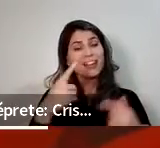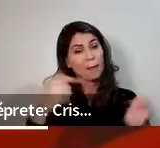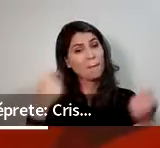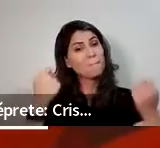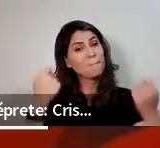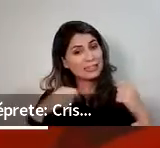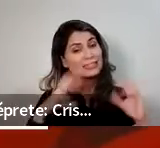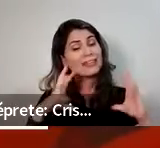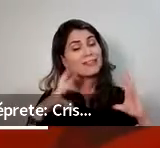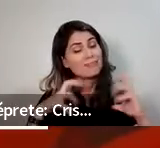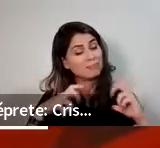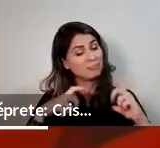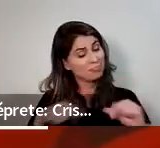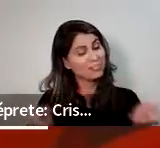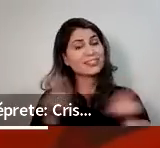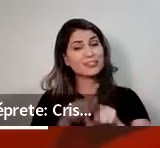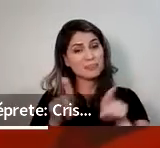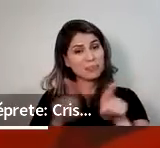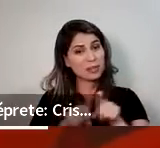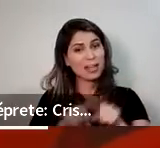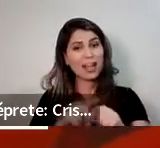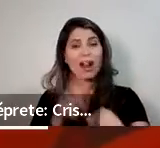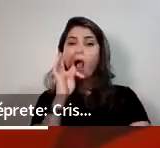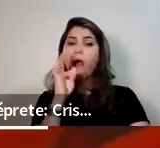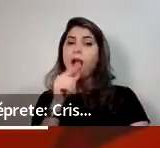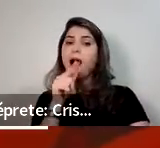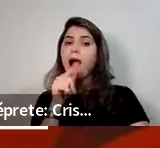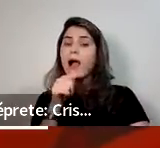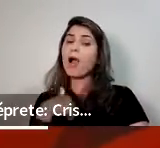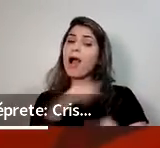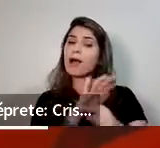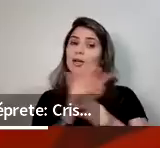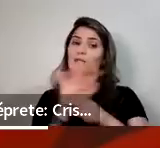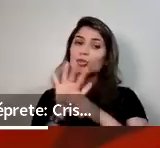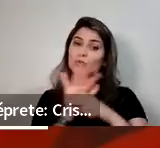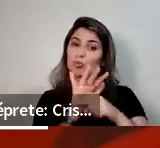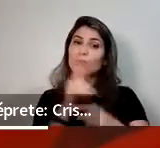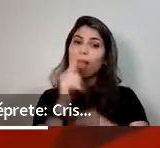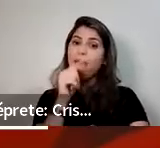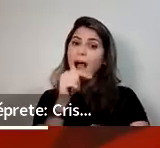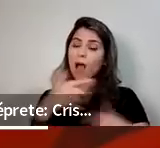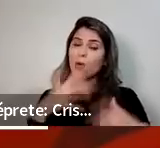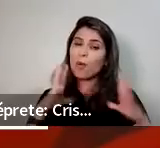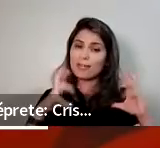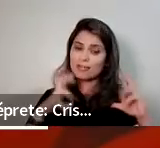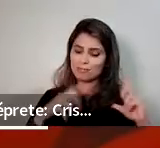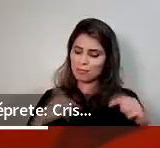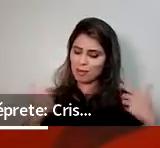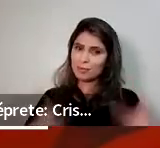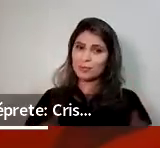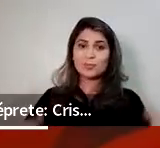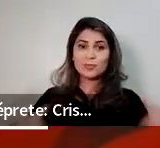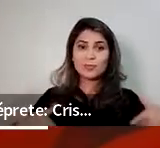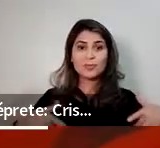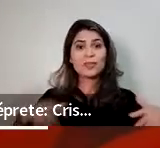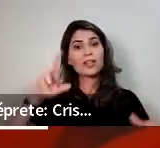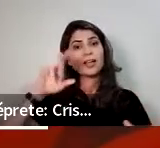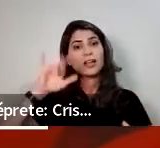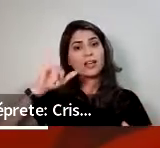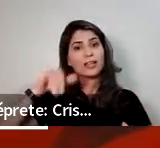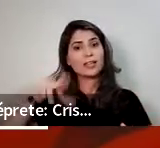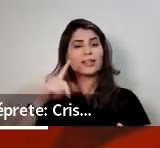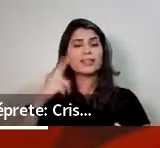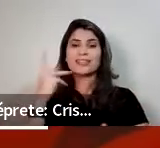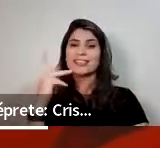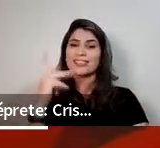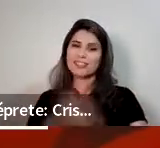percebe, né, através de exames, que a função renal melhora. Tá? Então, ele vai limpar, né,